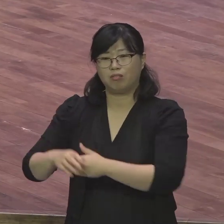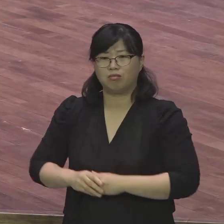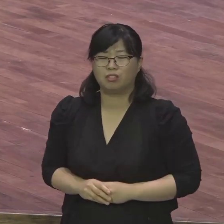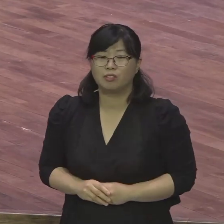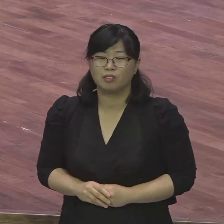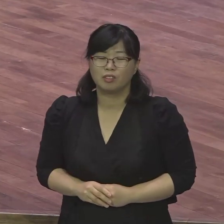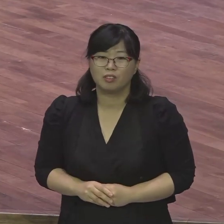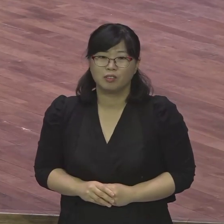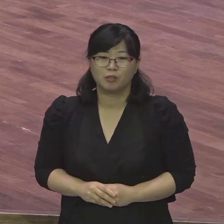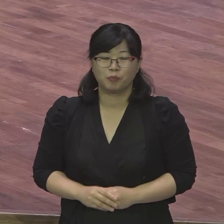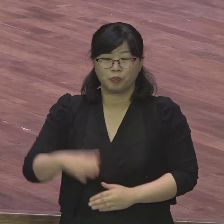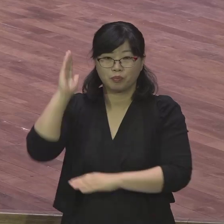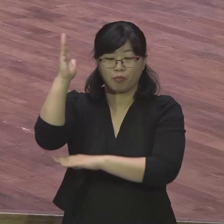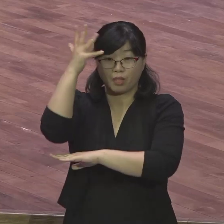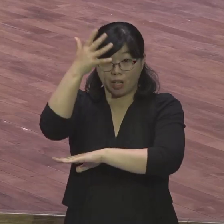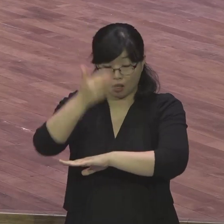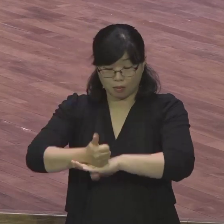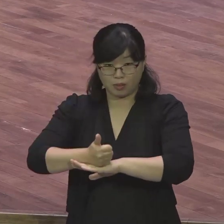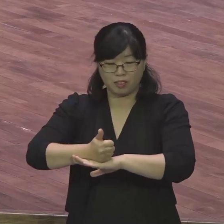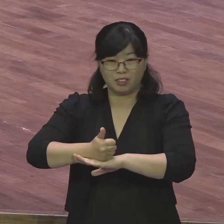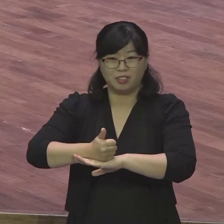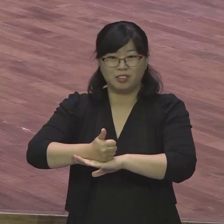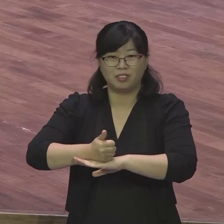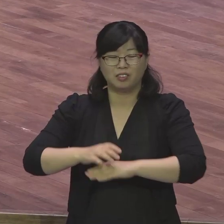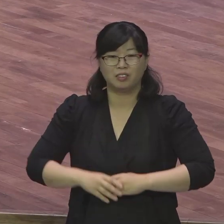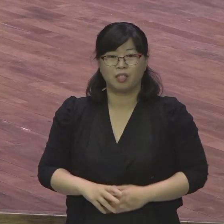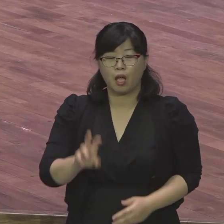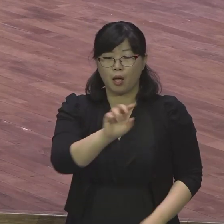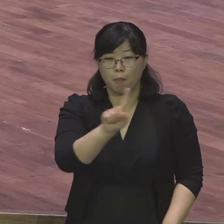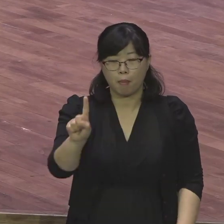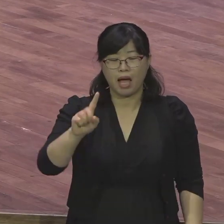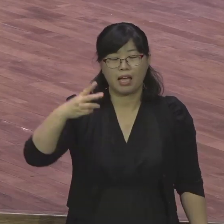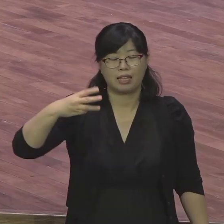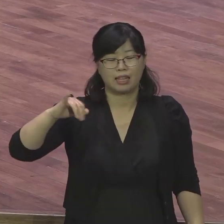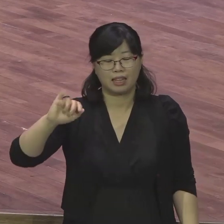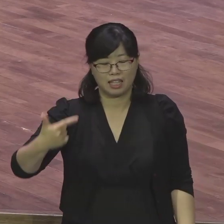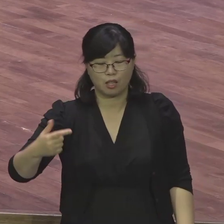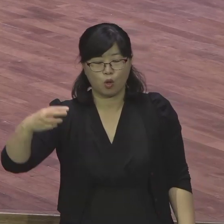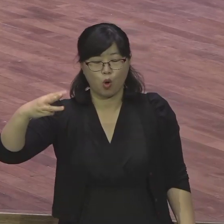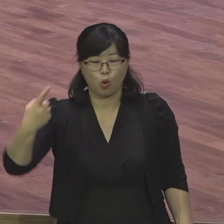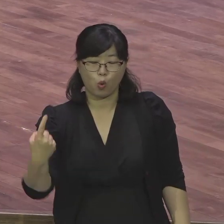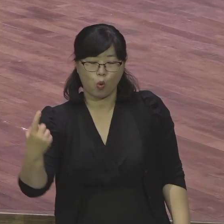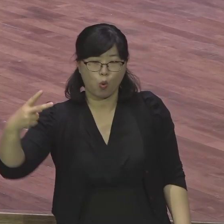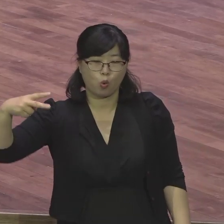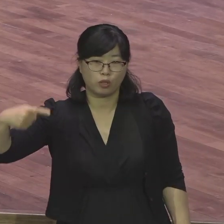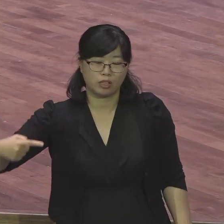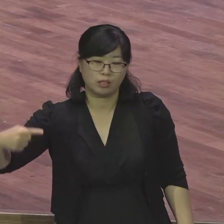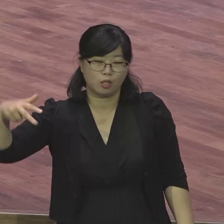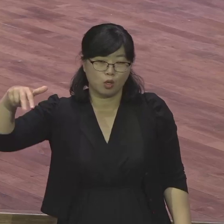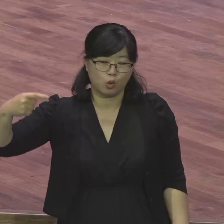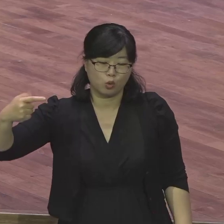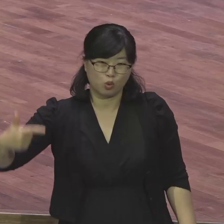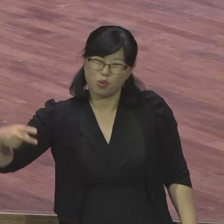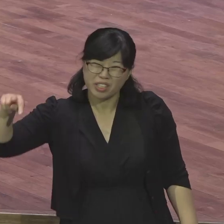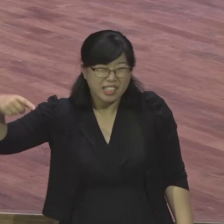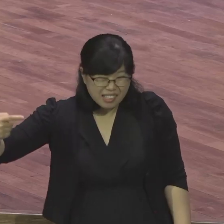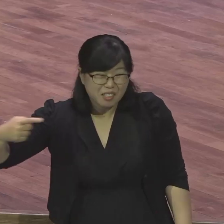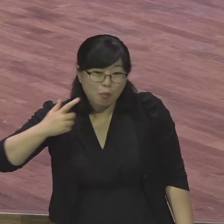마틴 로이드 존스 목사님께서 로마서 8장 말씀에 대해서 이렇게 고백했습니다 나는